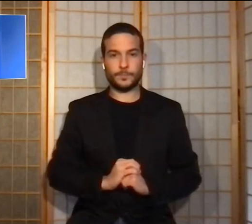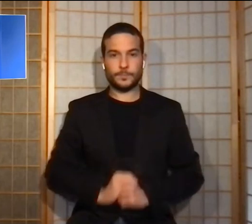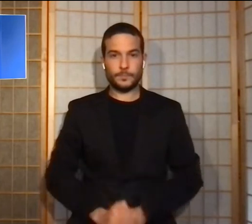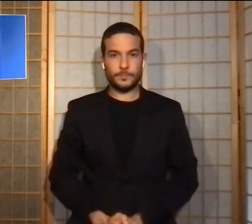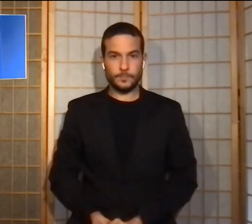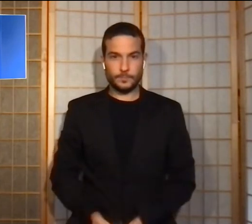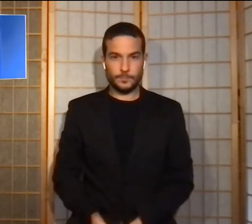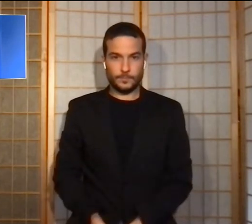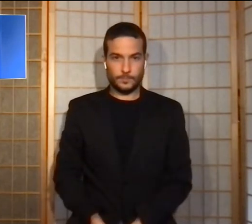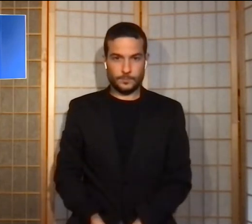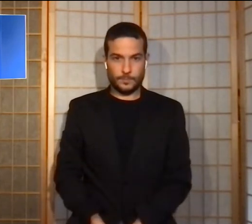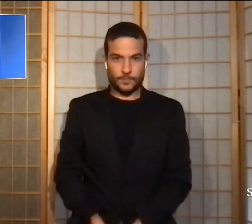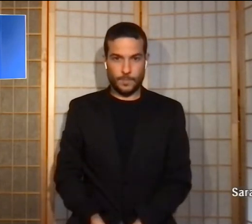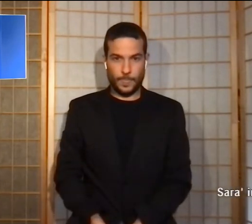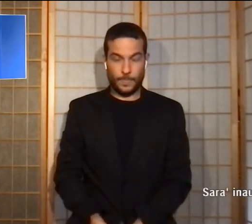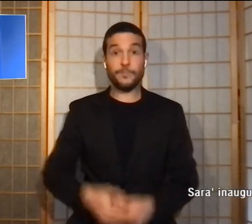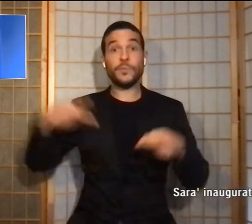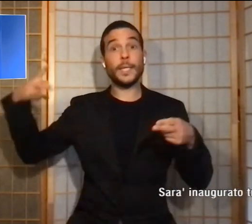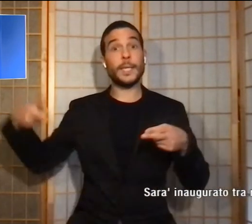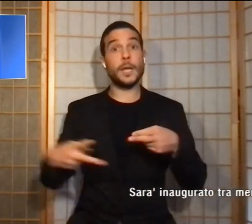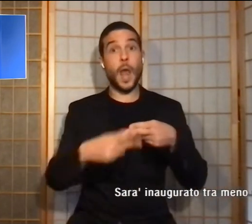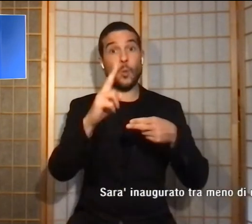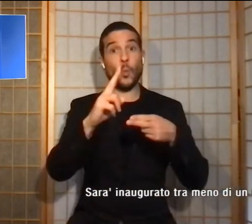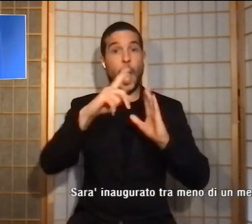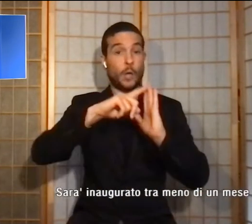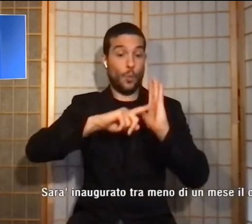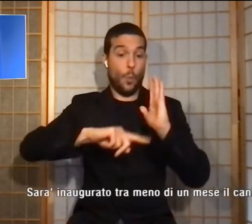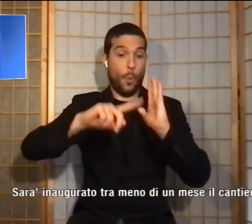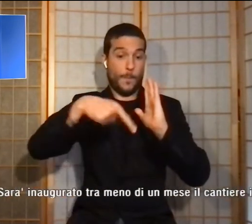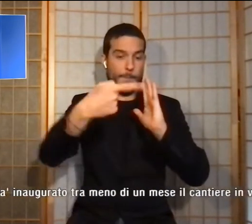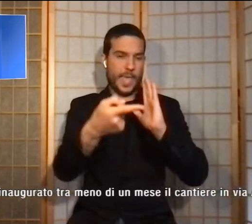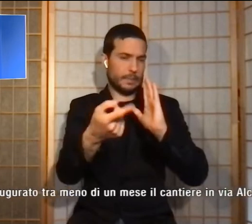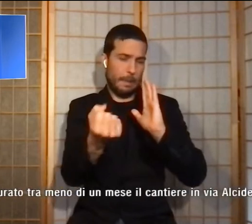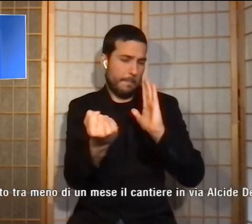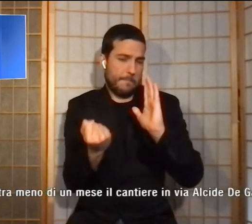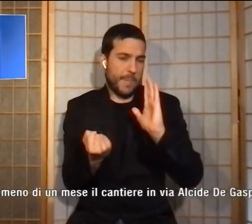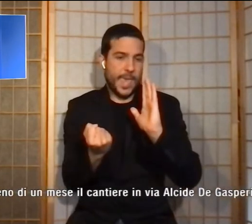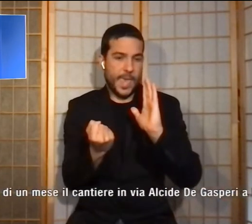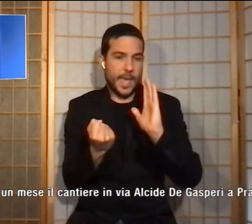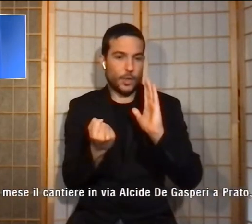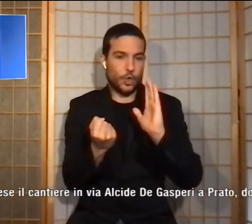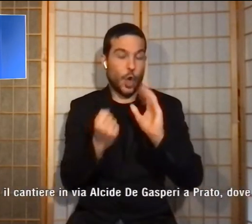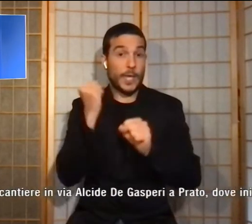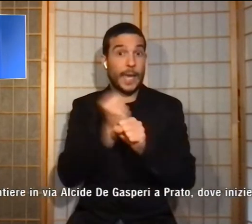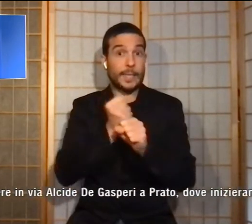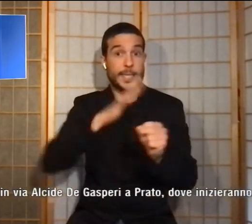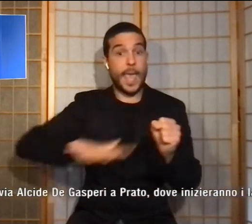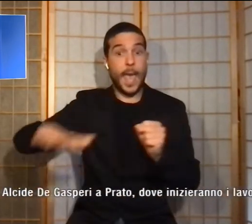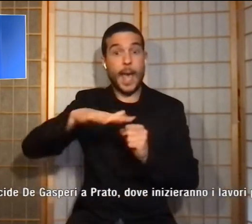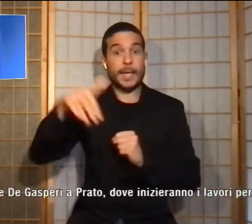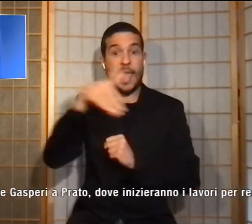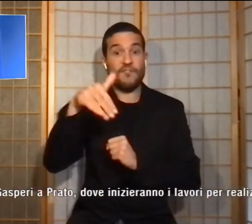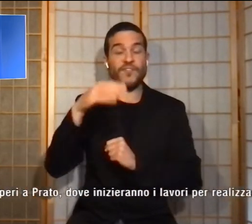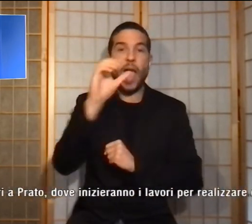Sarà inaugurato tra meno di un mese il cantiere in via Alcide De Gasperi a